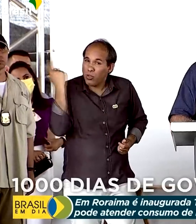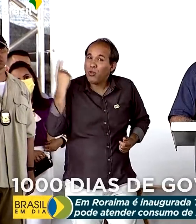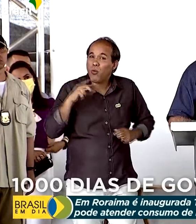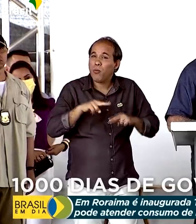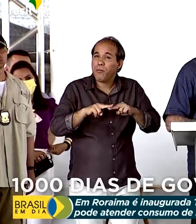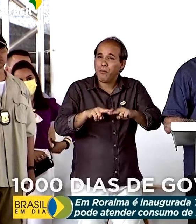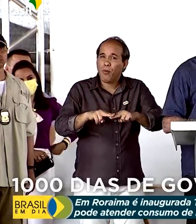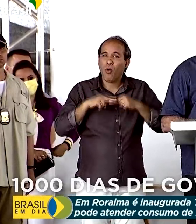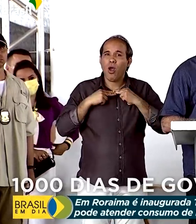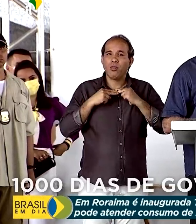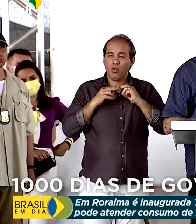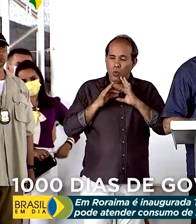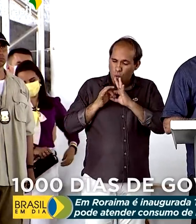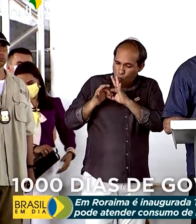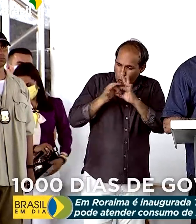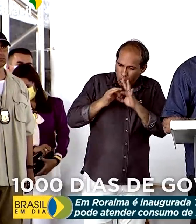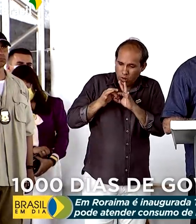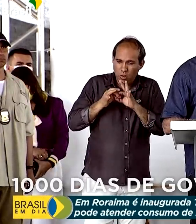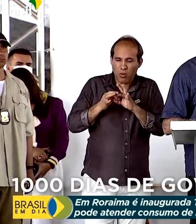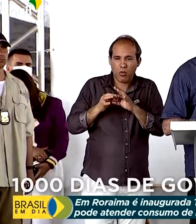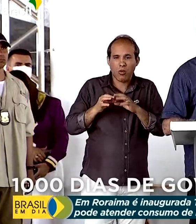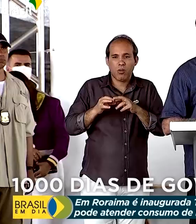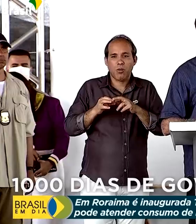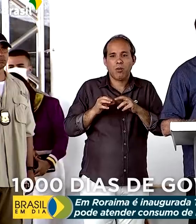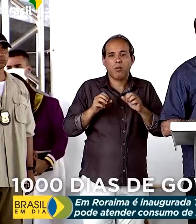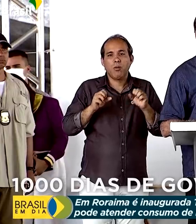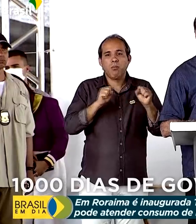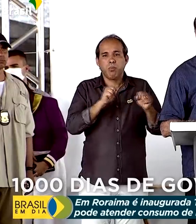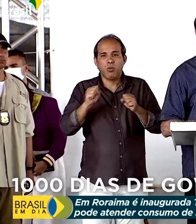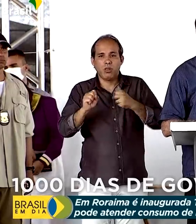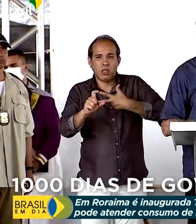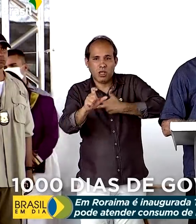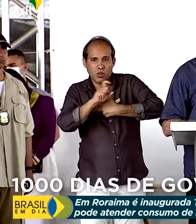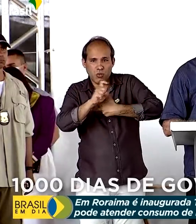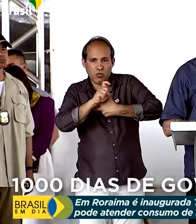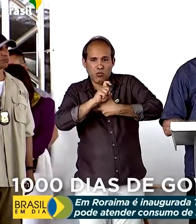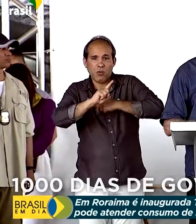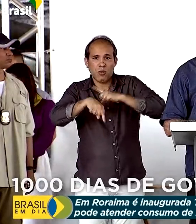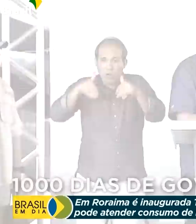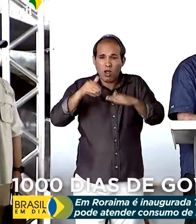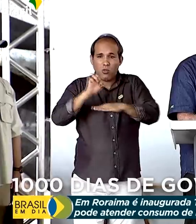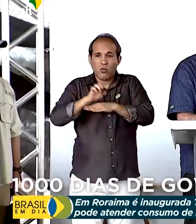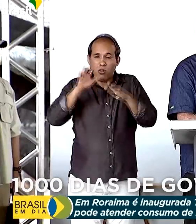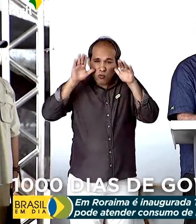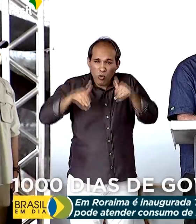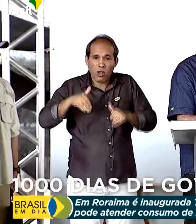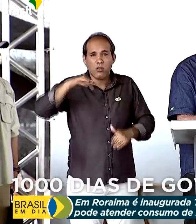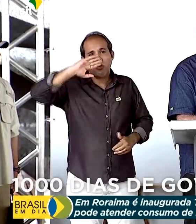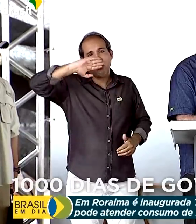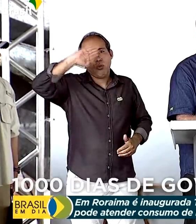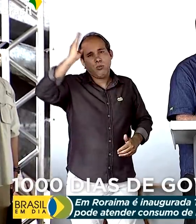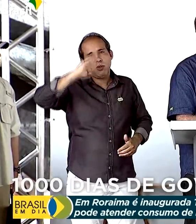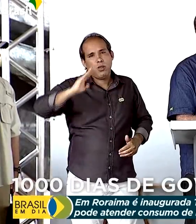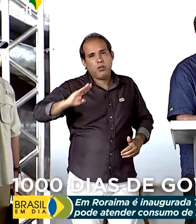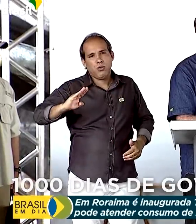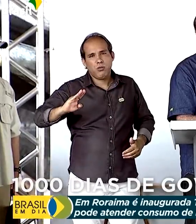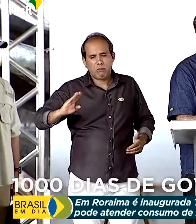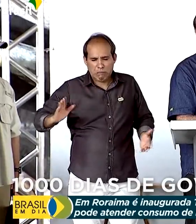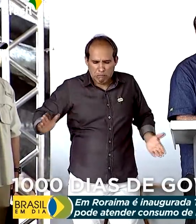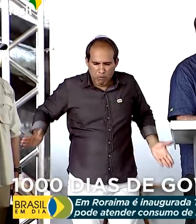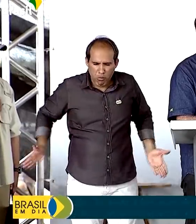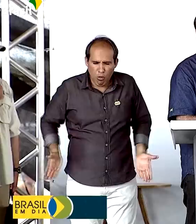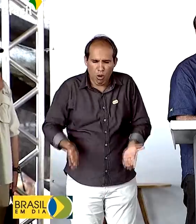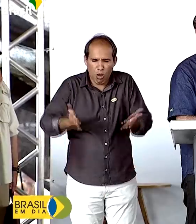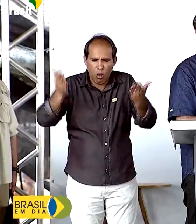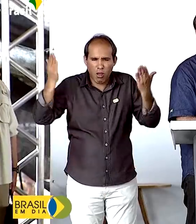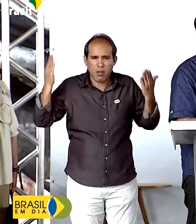faz a união do poder executivo e do poder legislativo federal. O benefício é